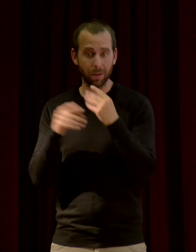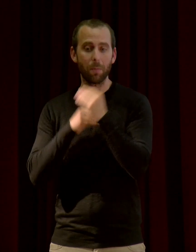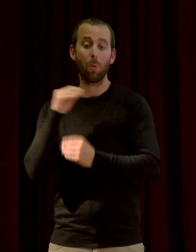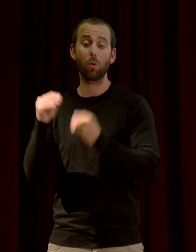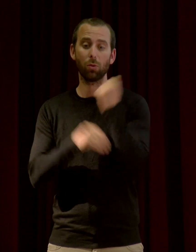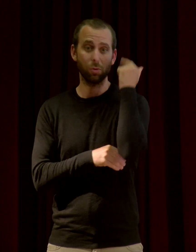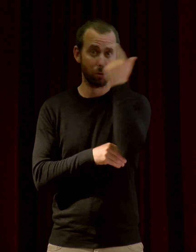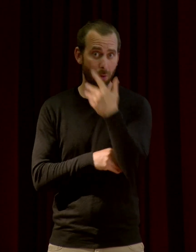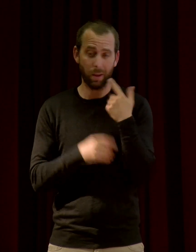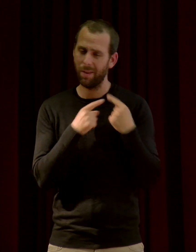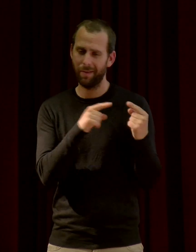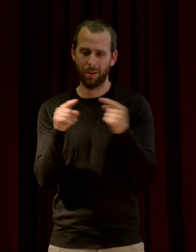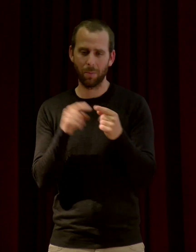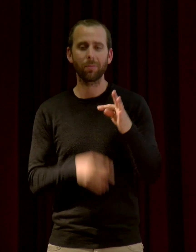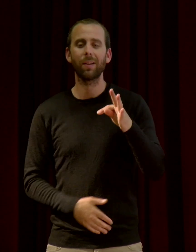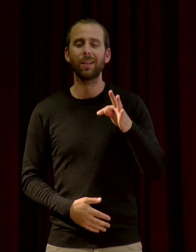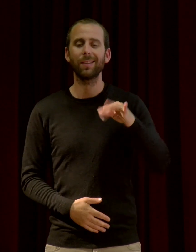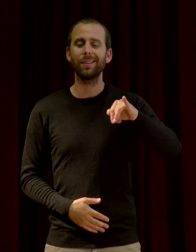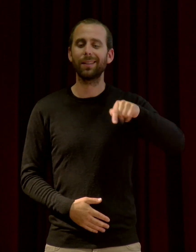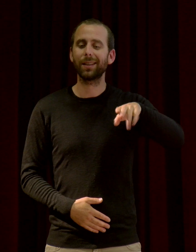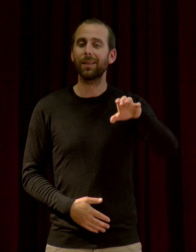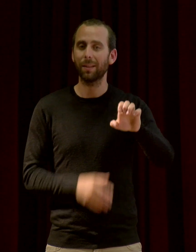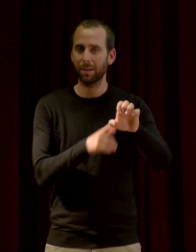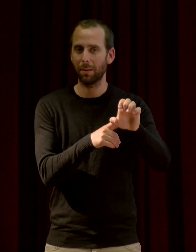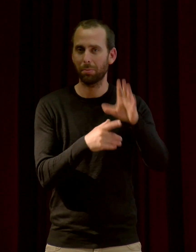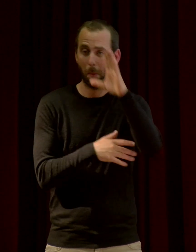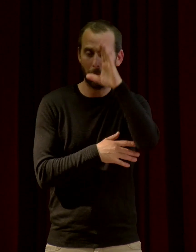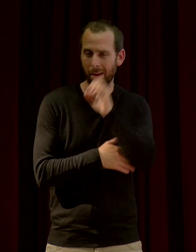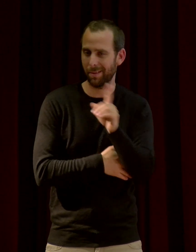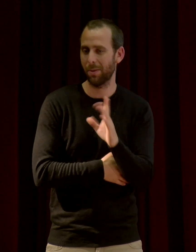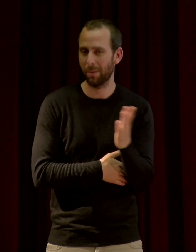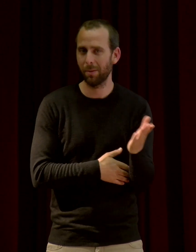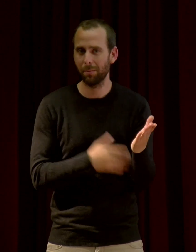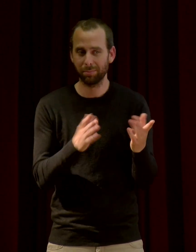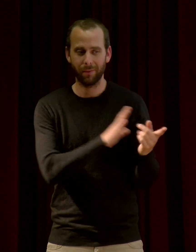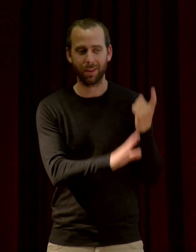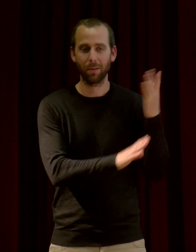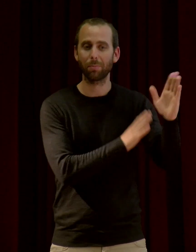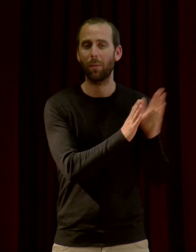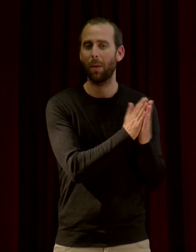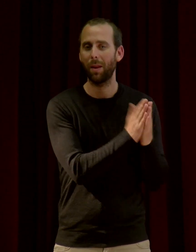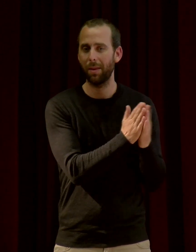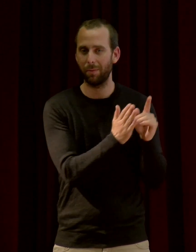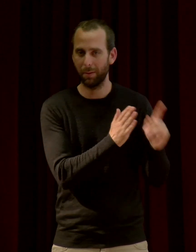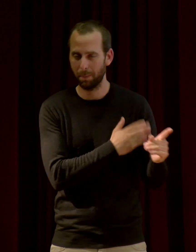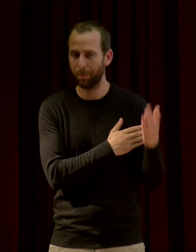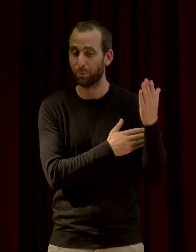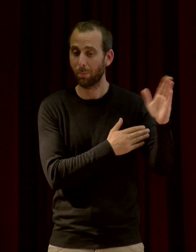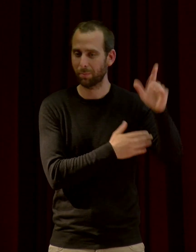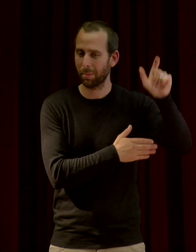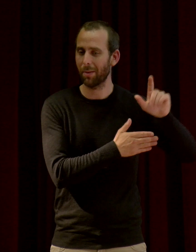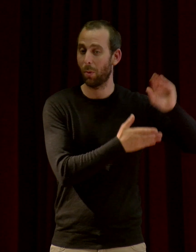très différent. Je prends la tique, n pas par hasard. fait, c'est parce que ça sort d'un livre de Jacob von Exkull,